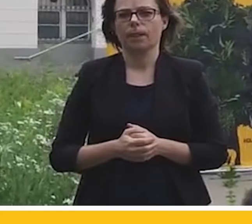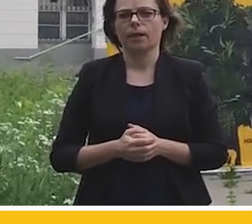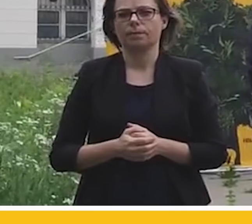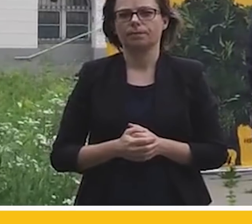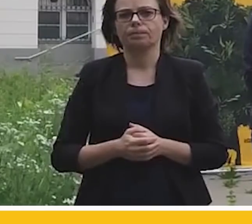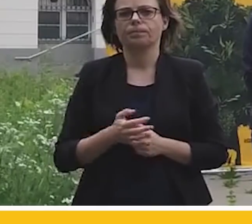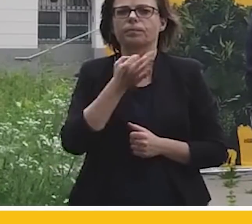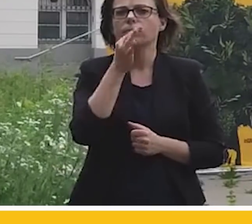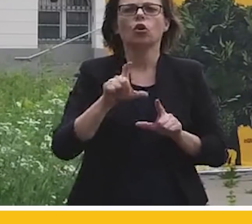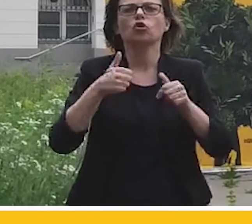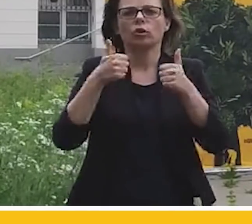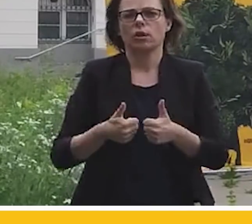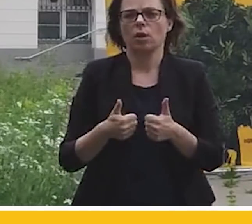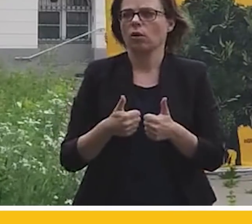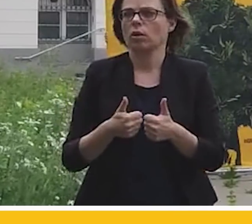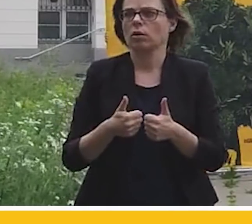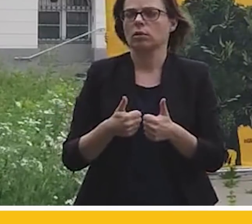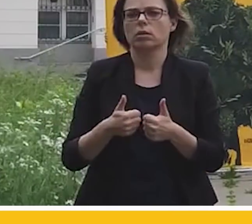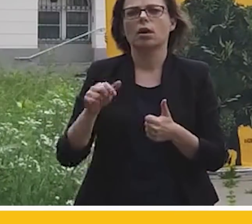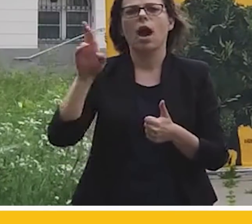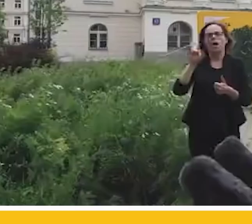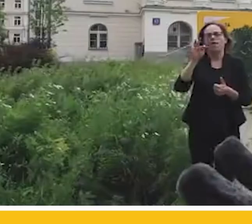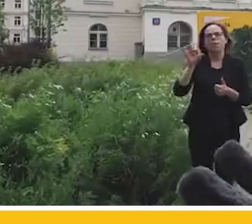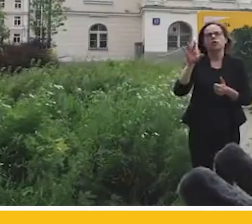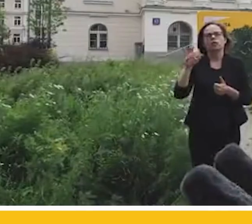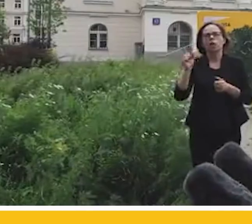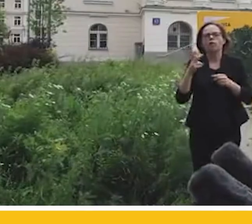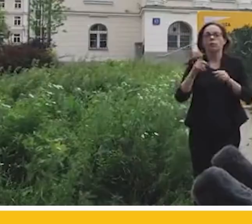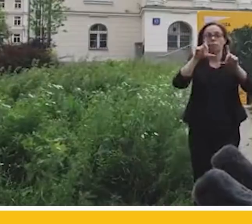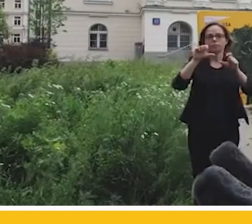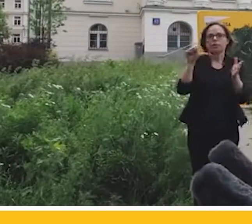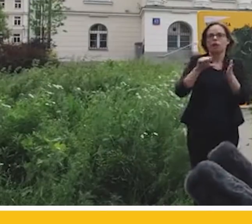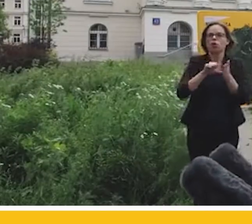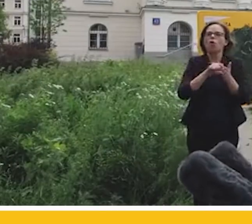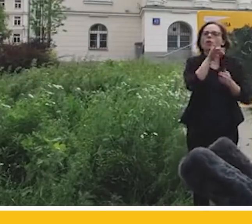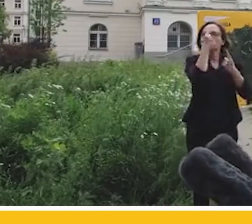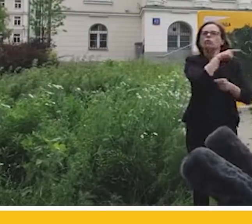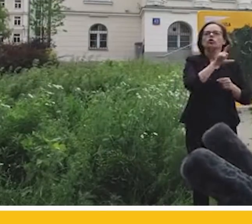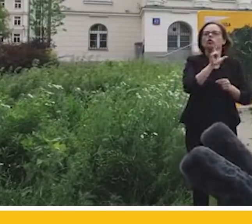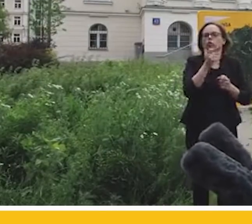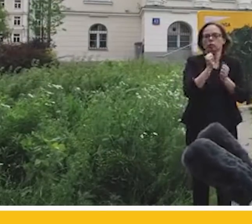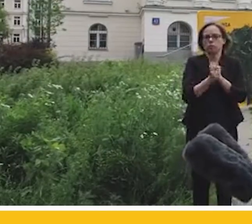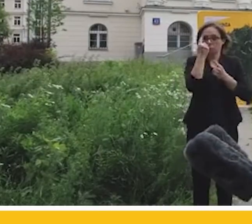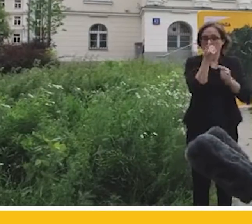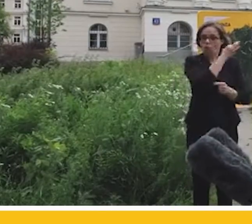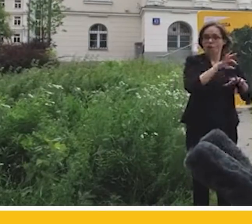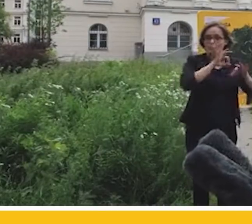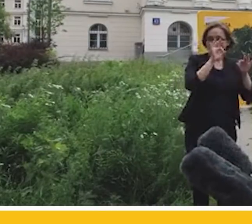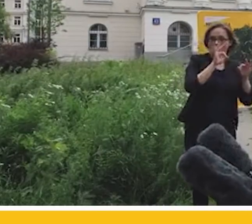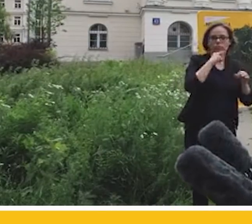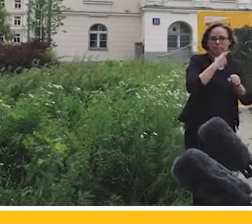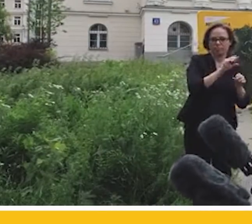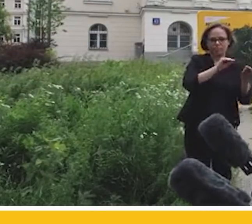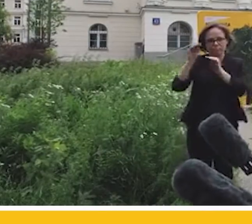Co się stało po wejściu do gry Rafała Trzaskowskiego? Czy ma Pan wrażenie, że Pana wyborcy przeszli na stronę Rafała Trzaskowskiego